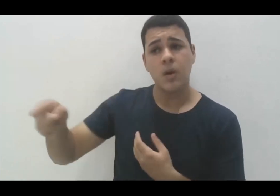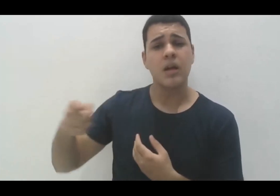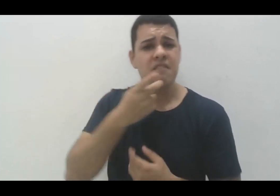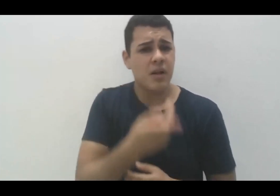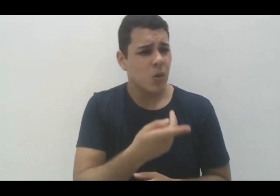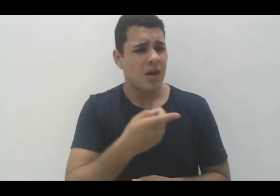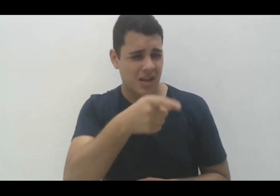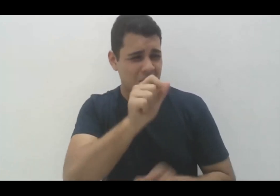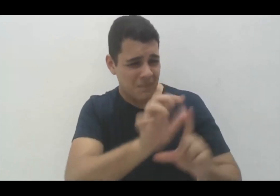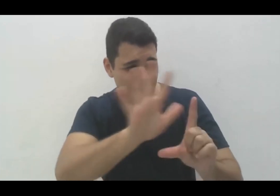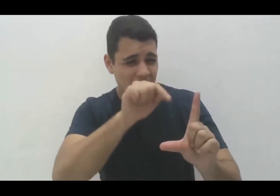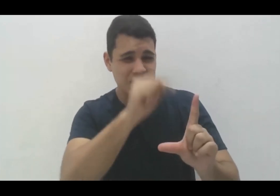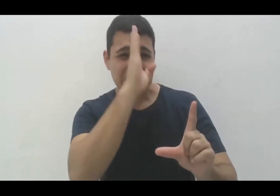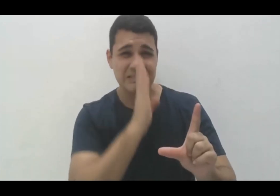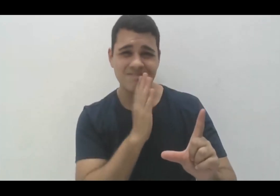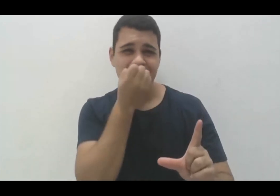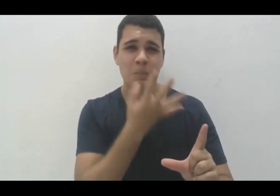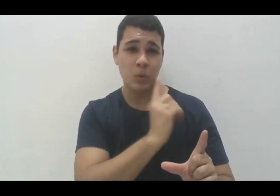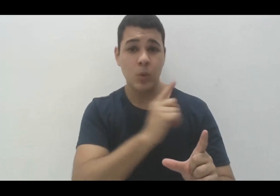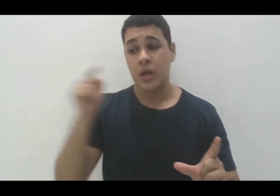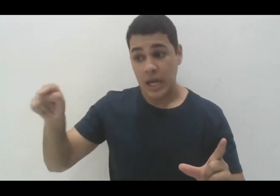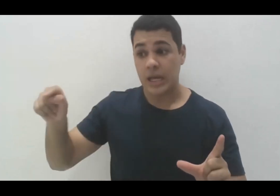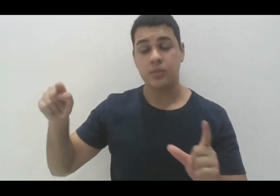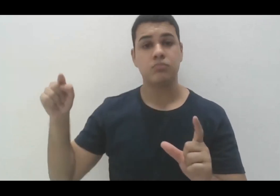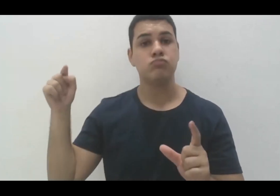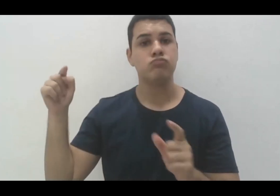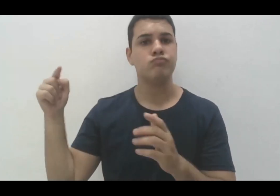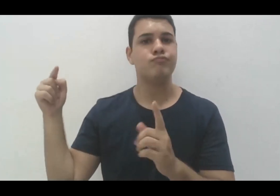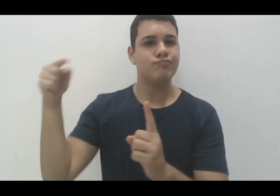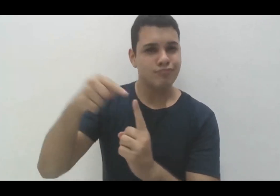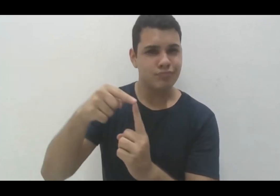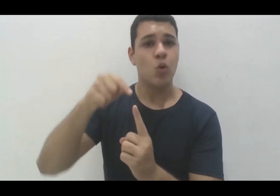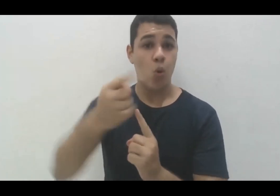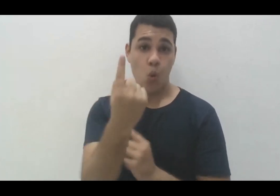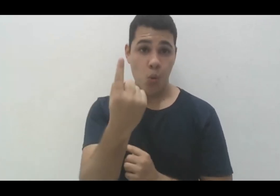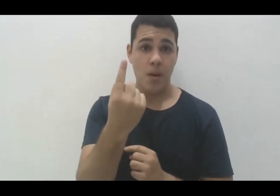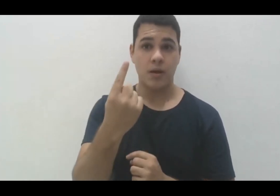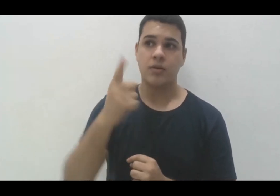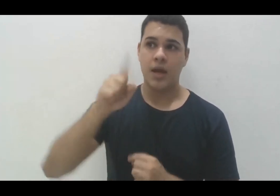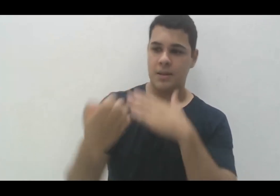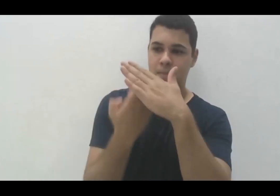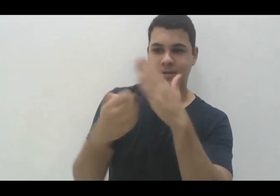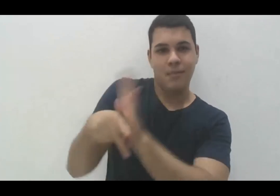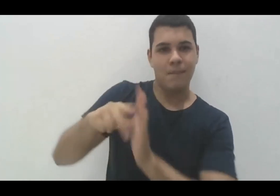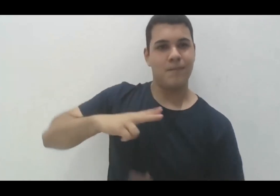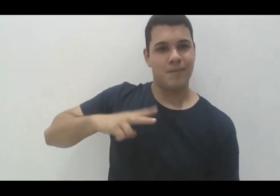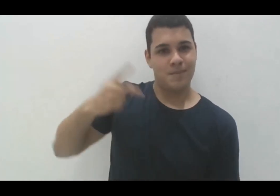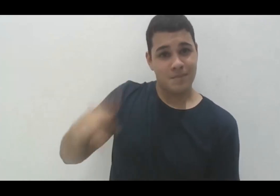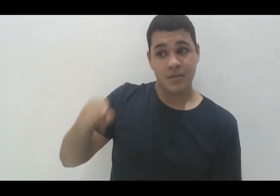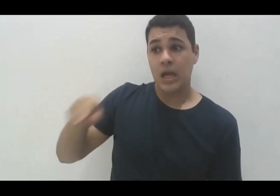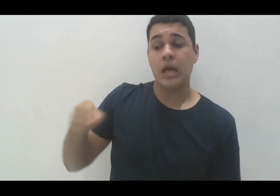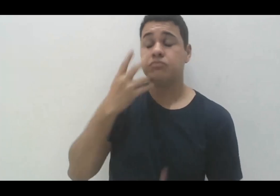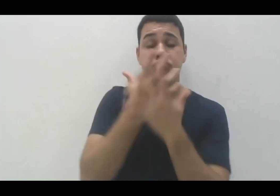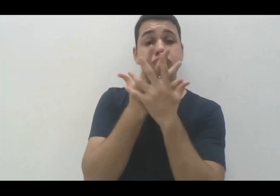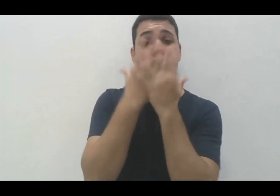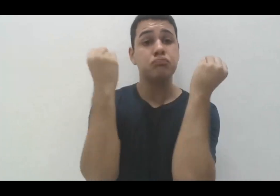ele mencionou uma privada e disse que com esse sistema ele esquece que é cego,